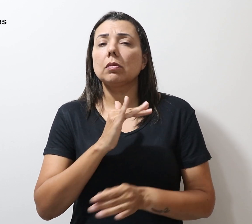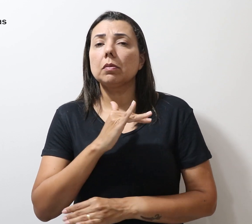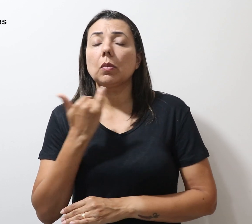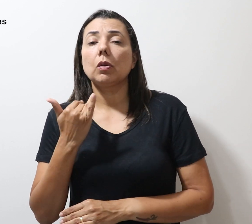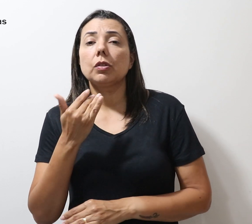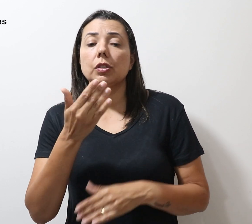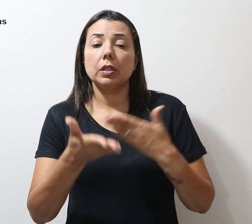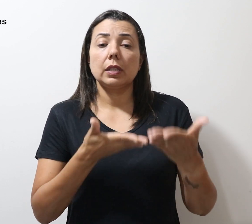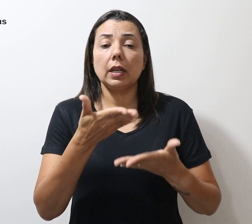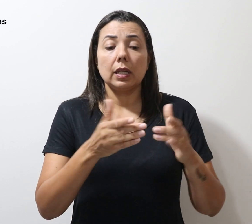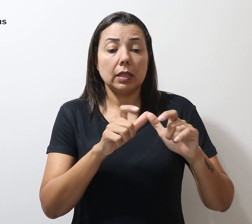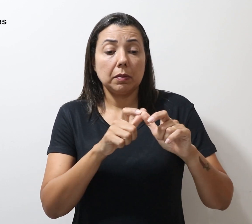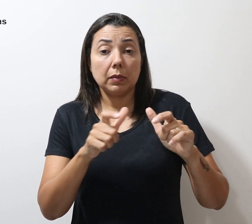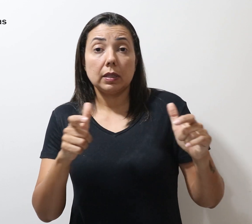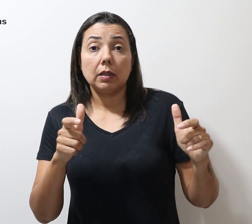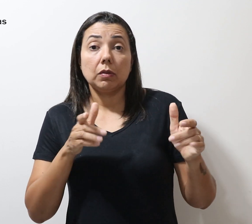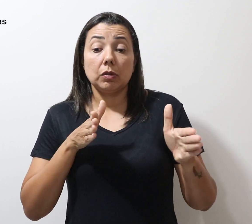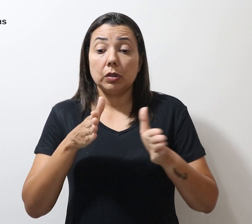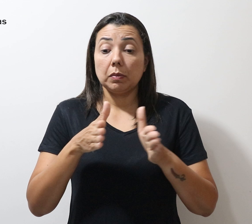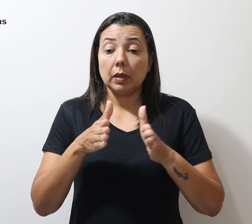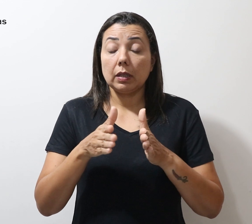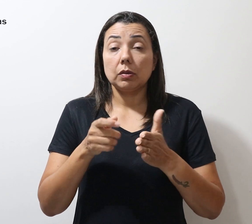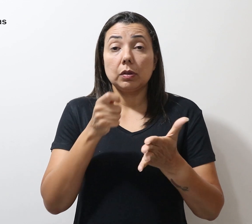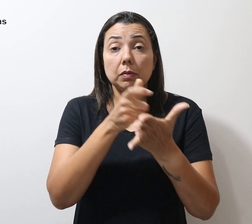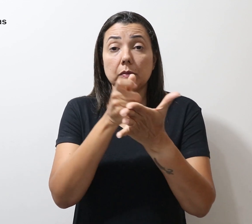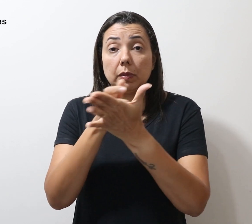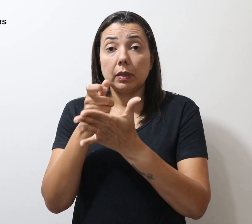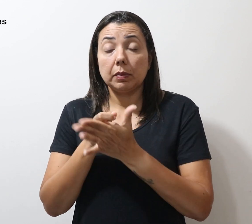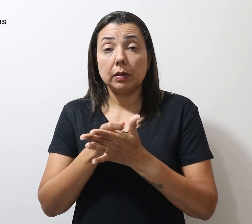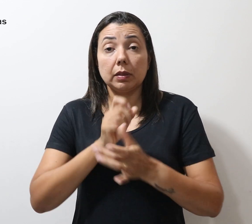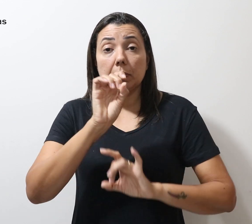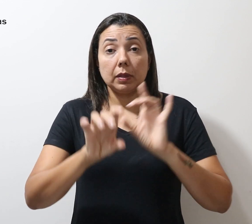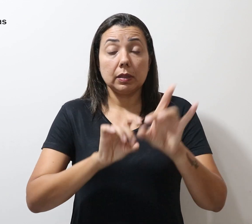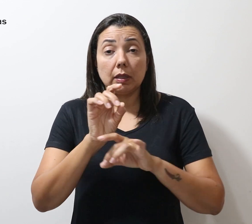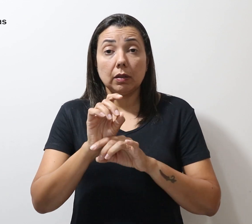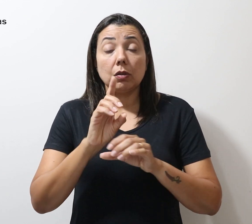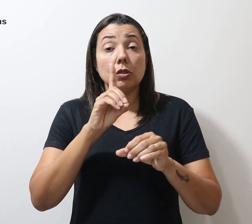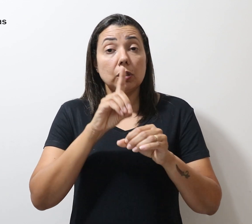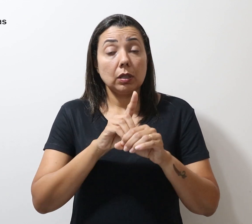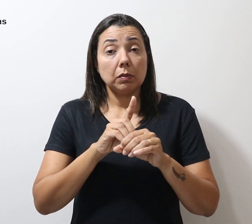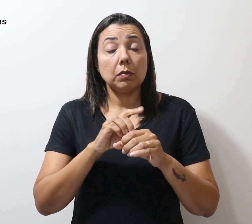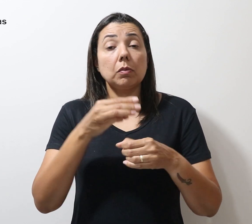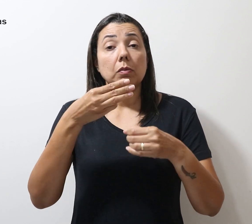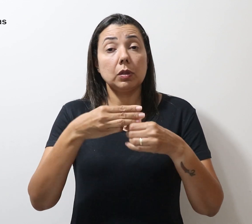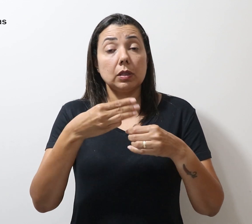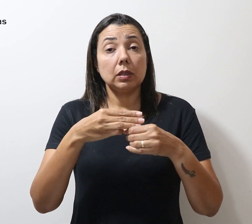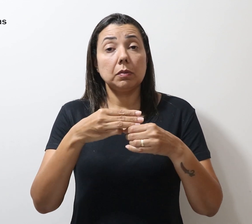trata da ampliação de prazo de parcelamento especial de débito dos municípios com a Previdência.